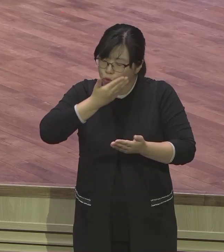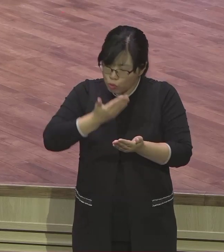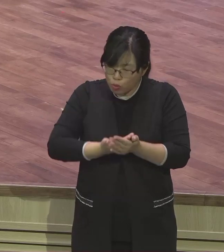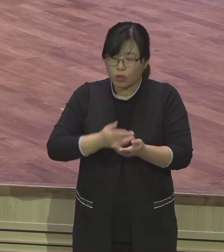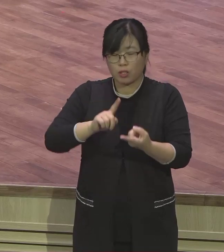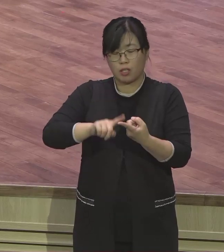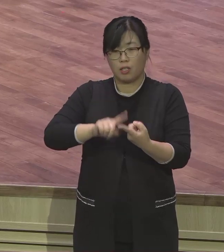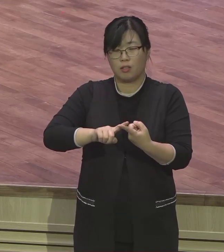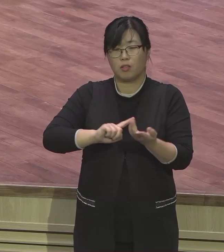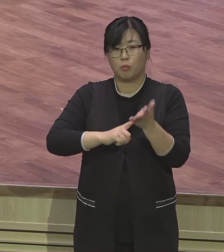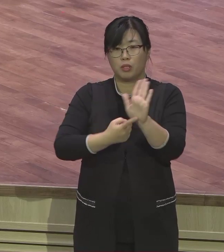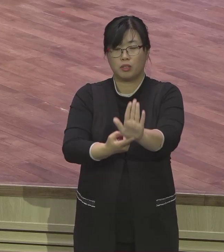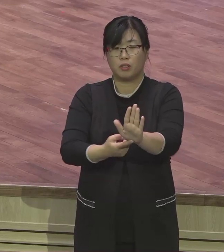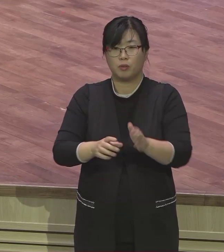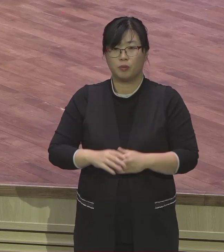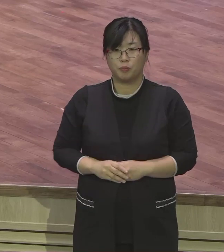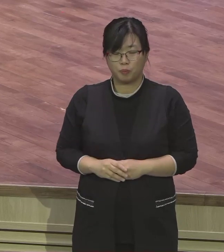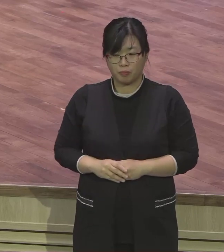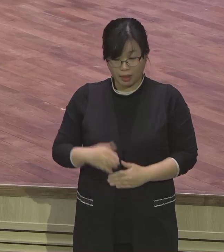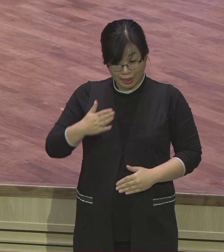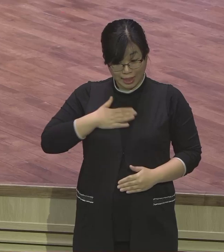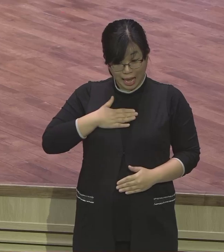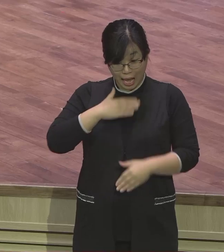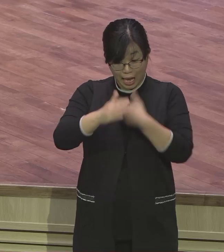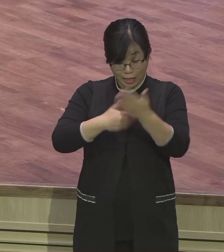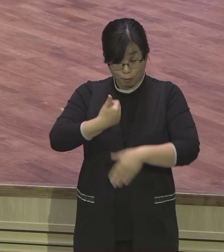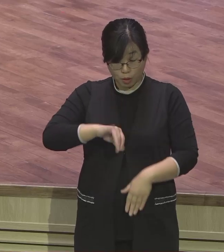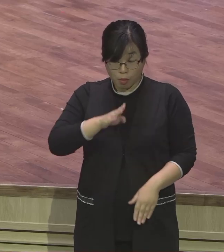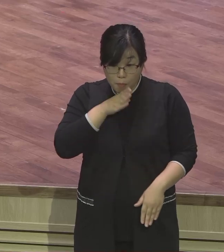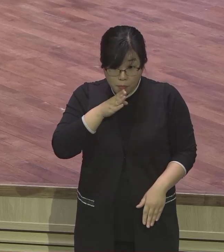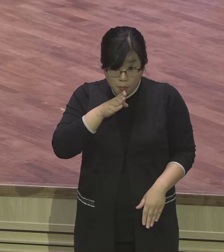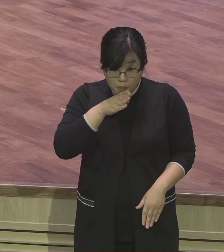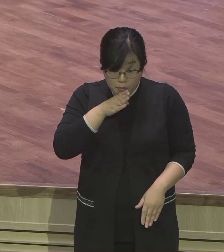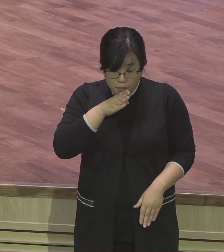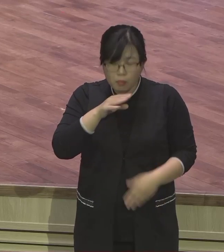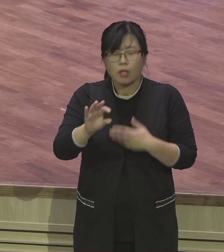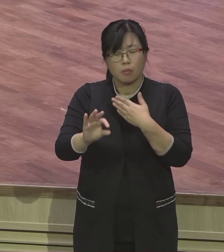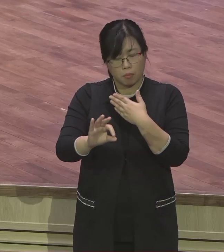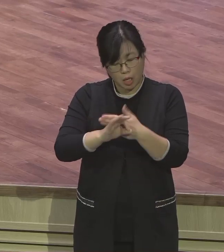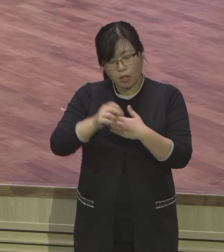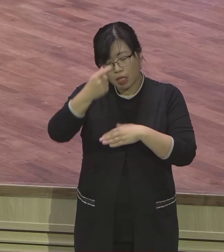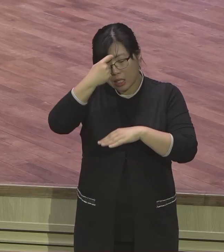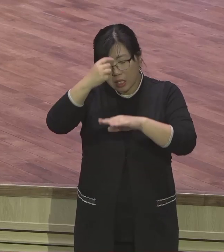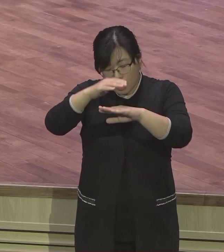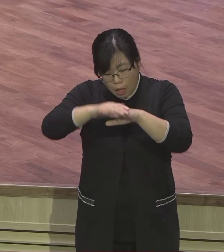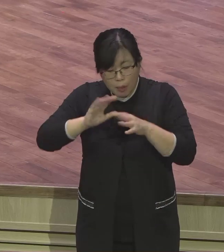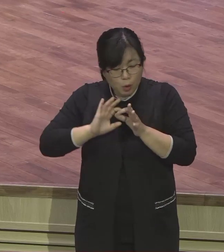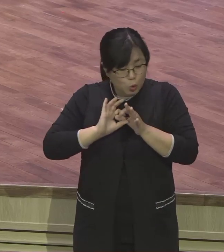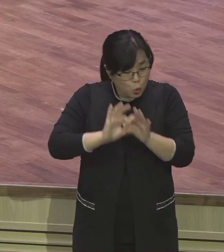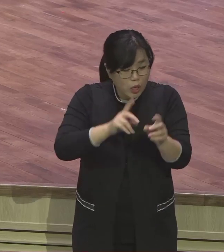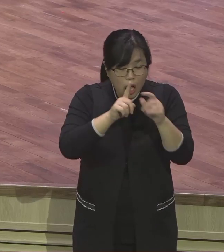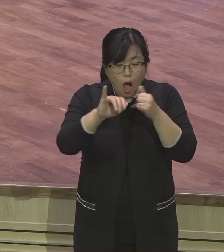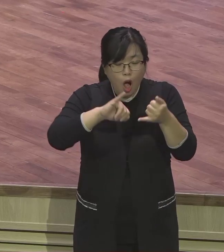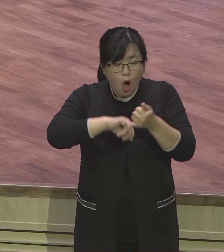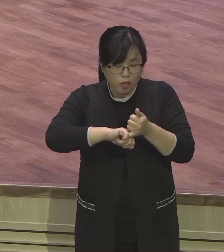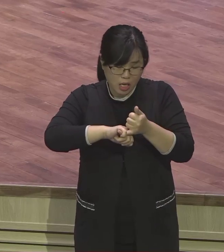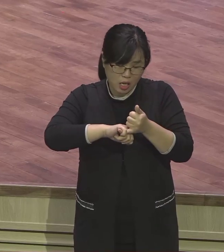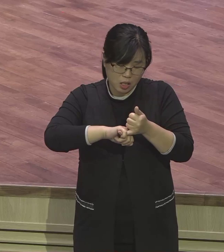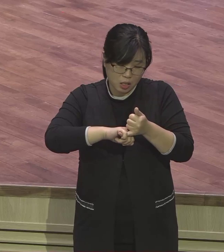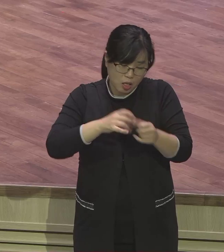무엇보다 중요한 것이 뭐냐. 예배를 통한 은약 전달이에요. 그렇죠. 예배를 한번 봤다